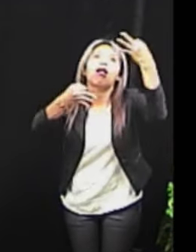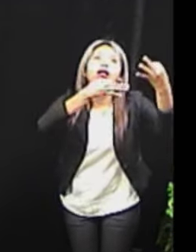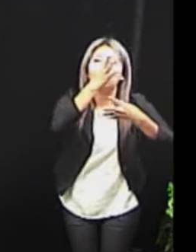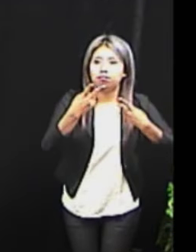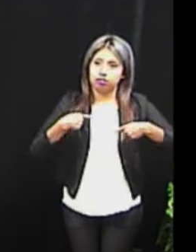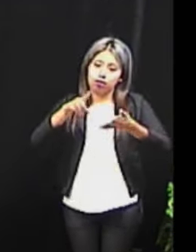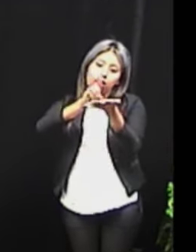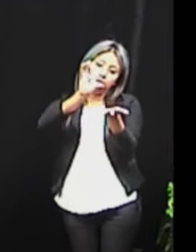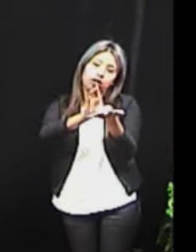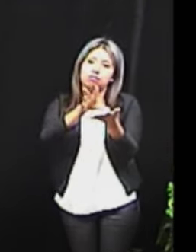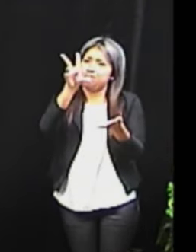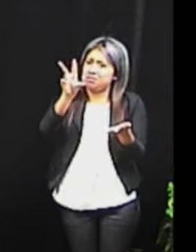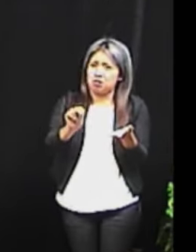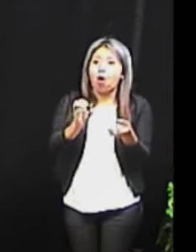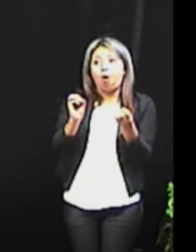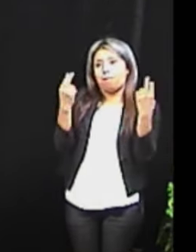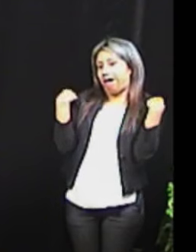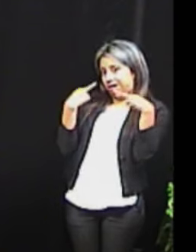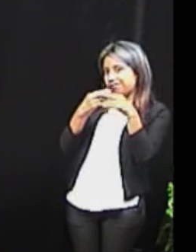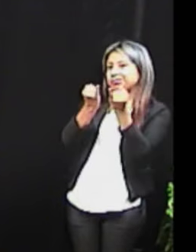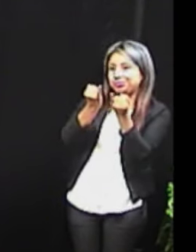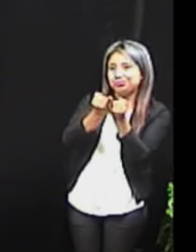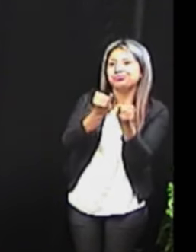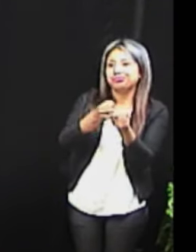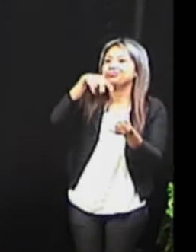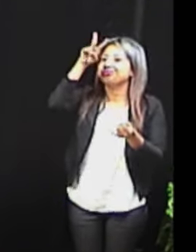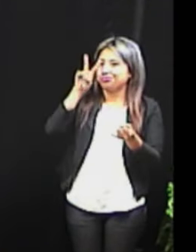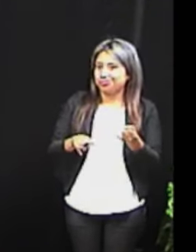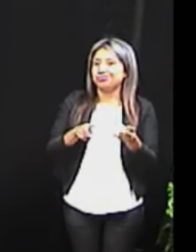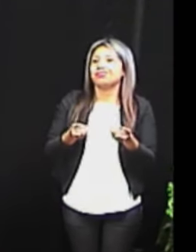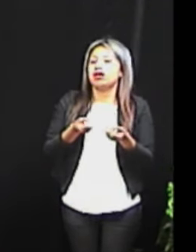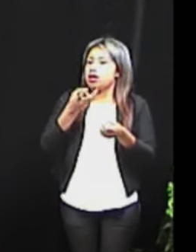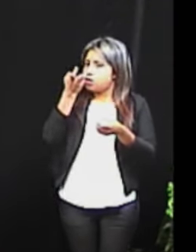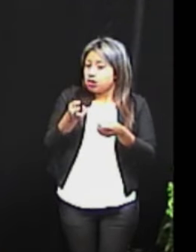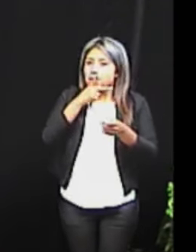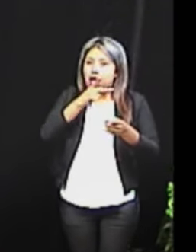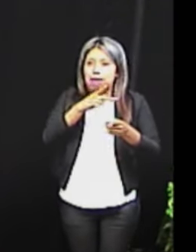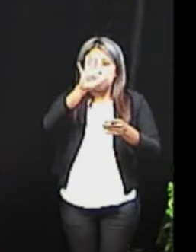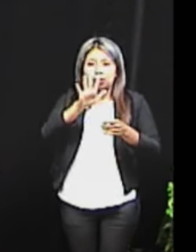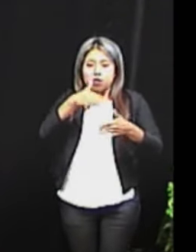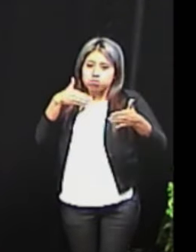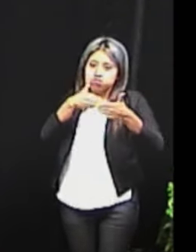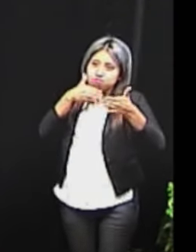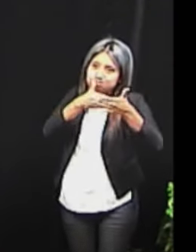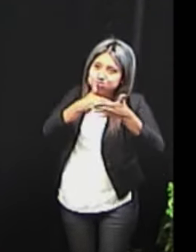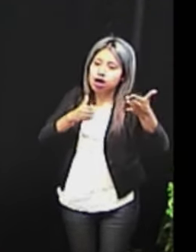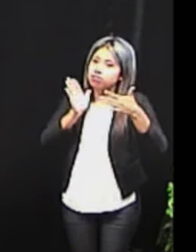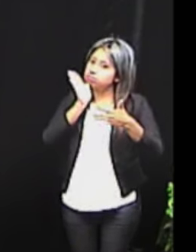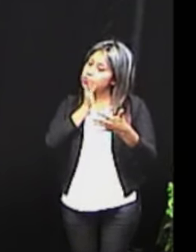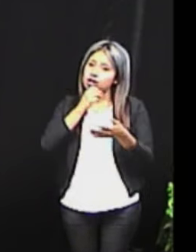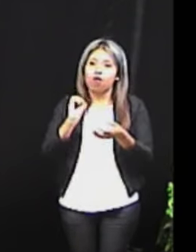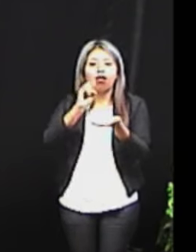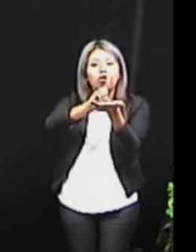maestros. Y en realidad, esta palabra los limita en todos los aspectos a las personas que tienen alguna